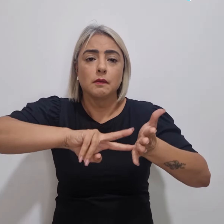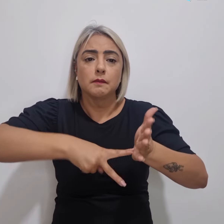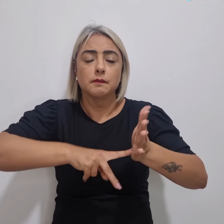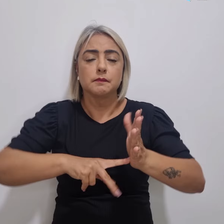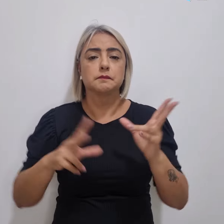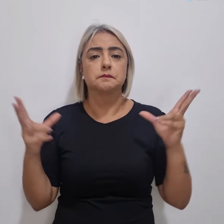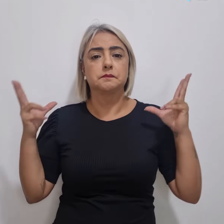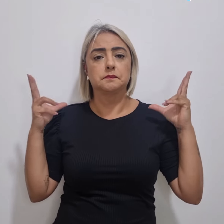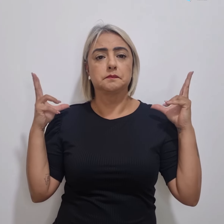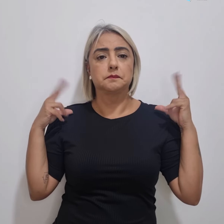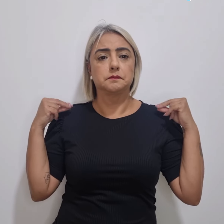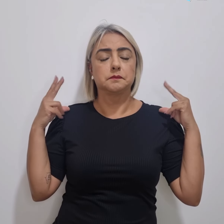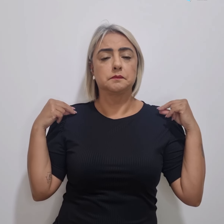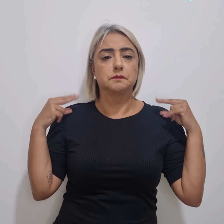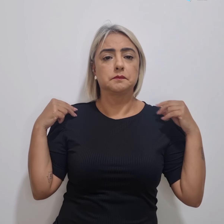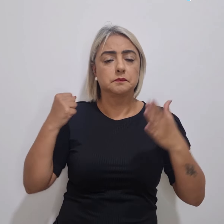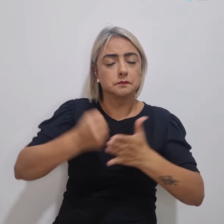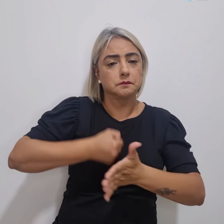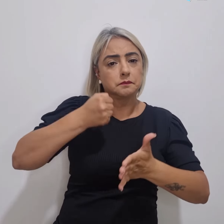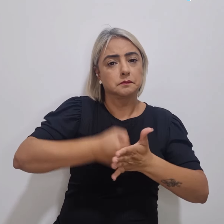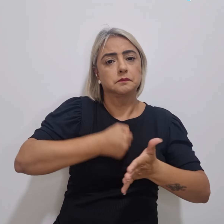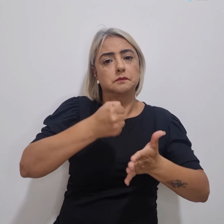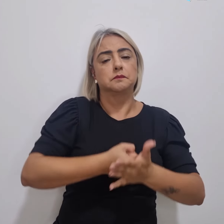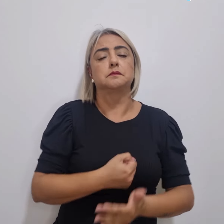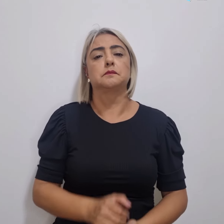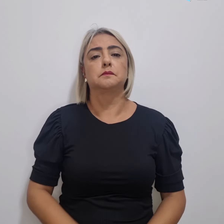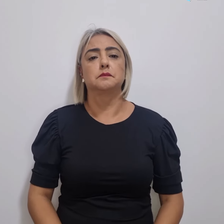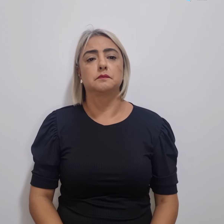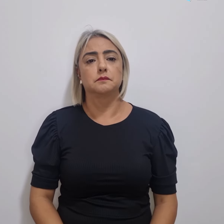Rodoviários nesta luta. Continuação dos Rodoviários e